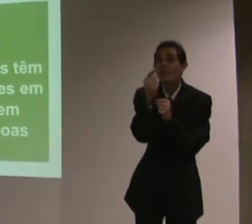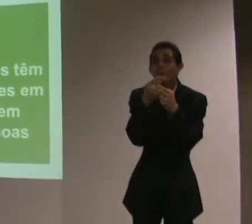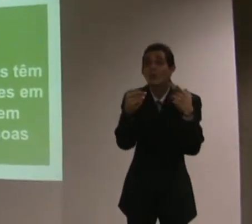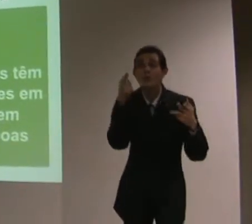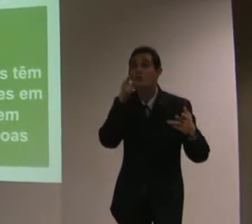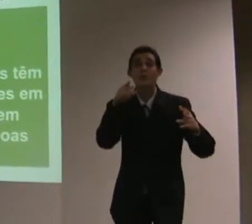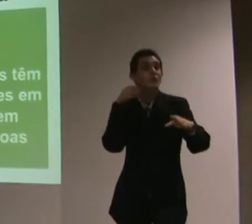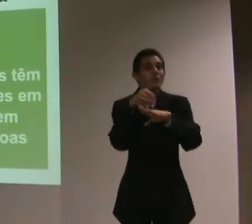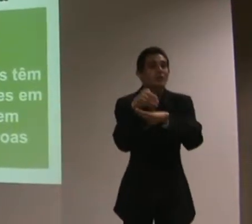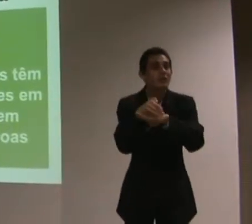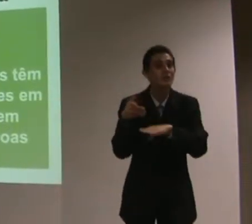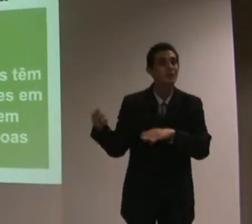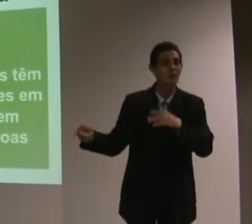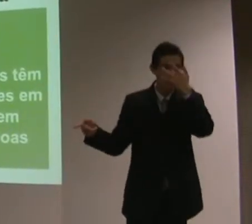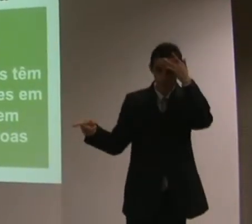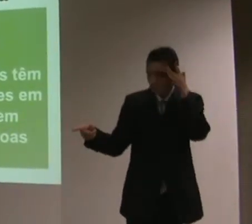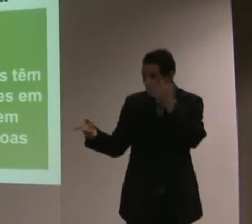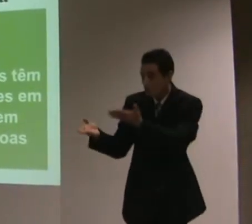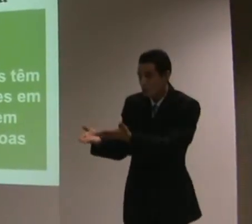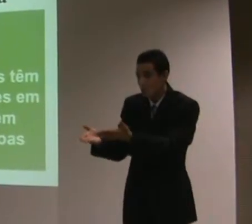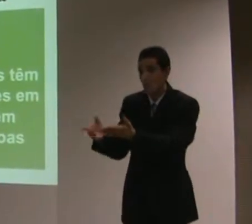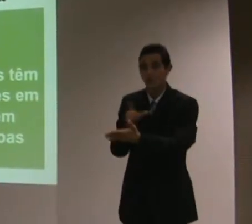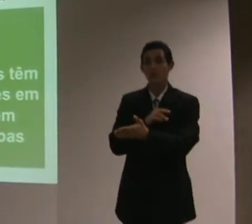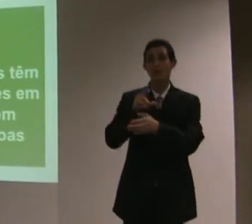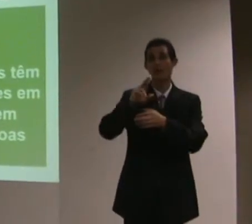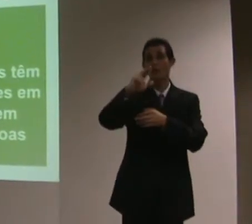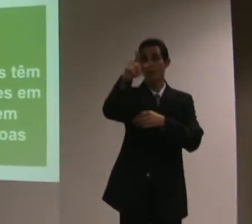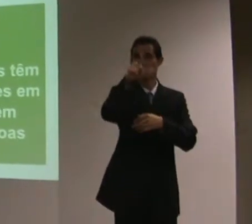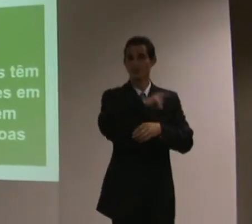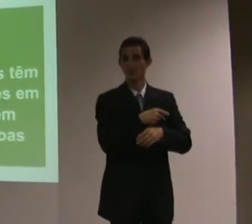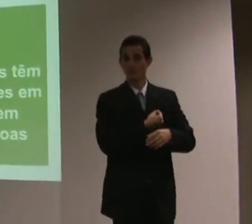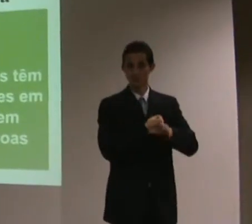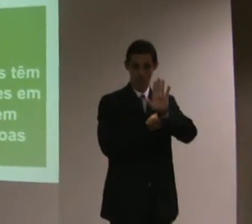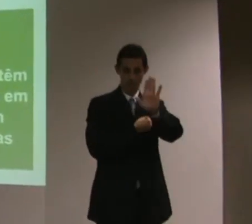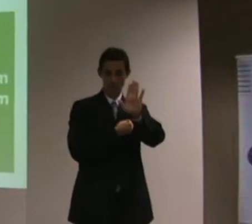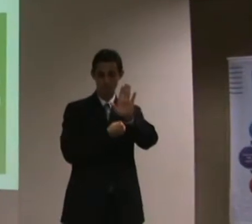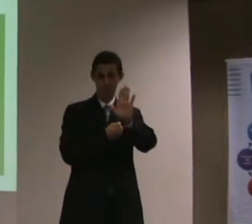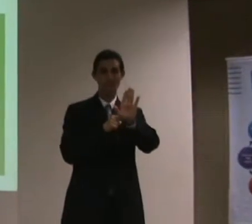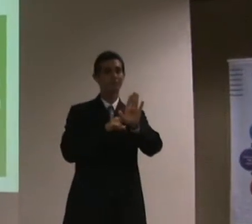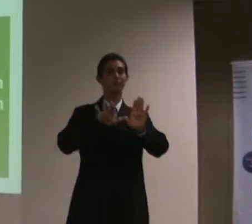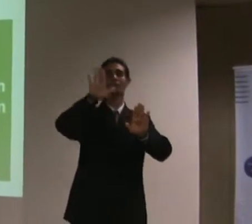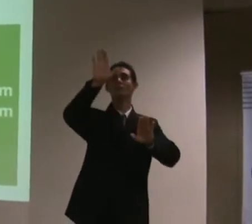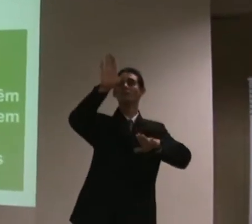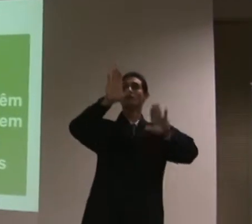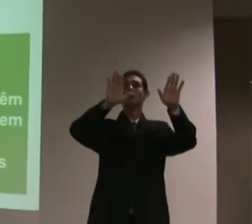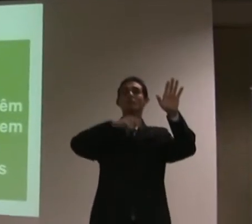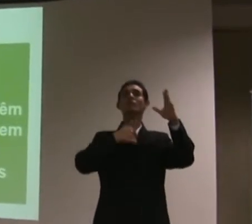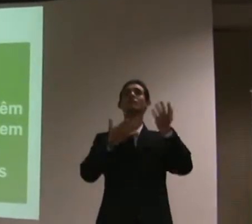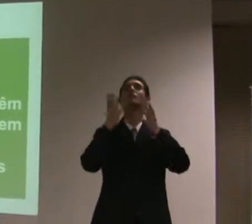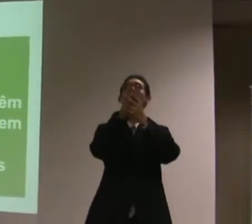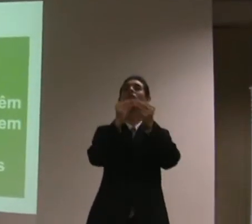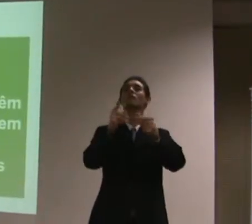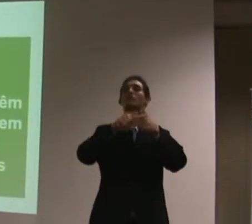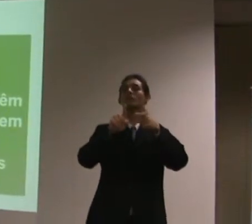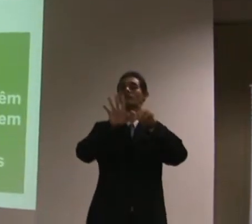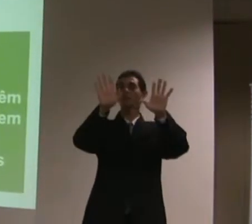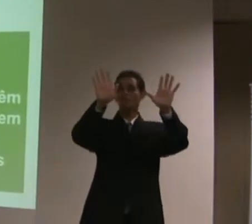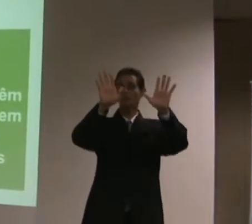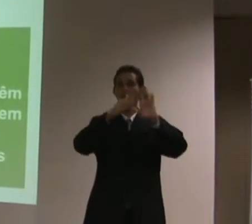participar, esses colegas sem deficiência propõem, então, uma solução. Vamos fazer